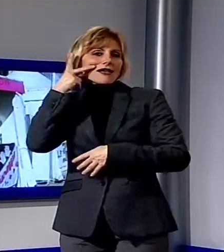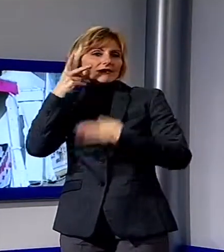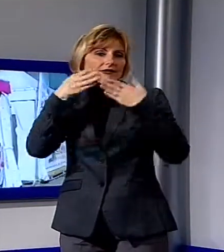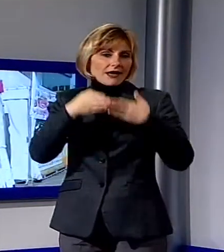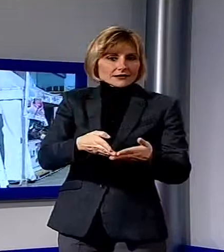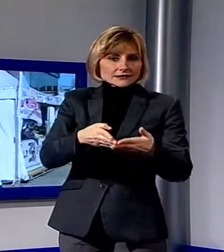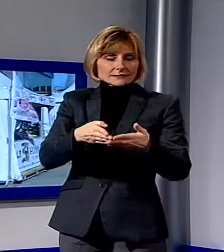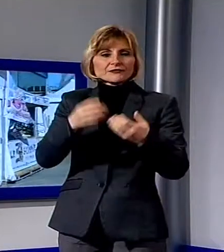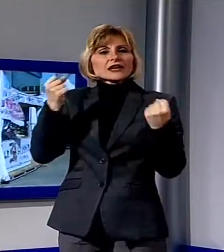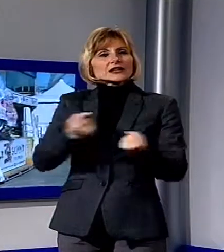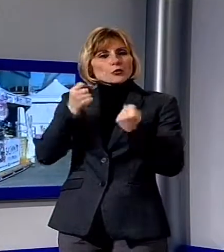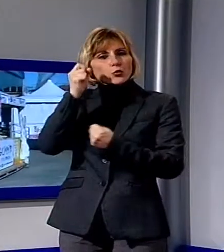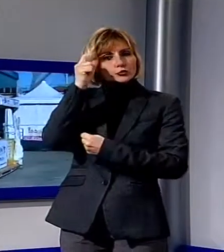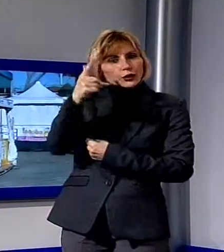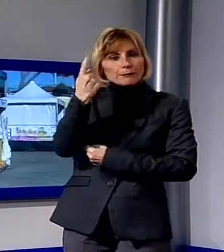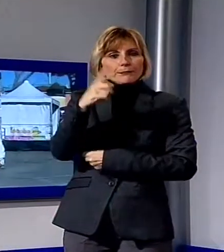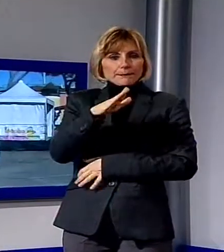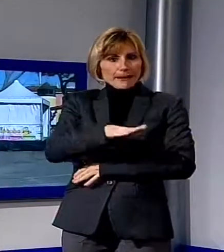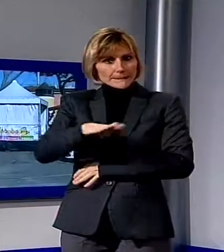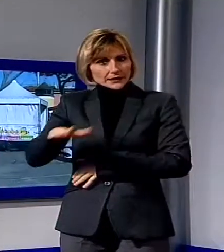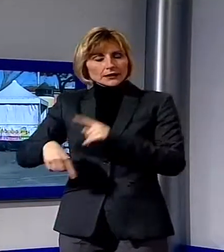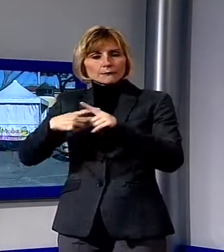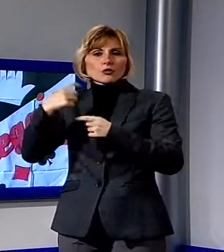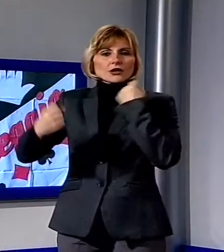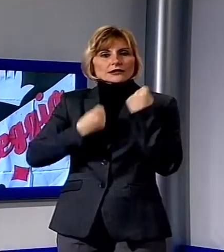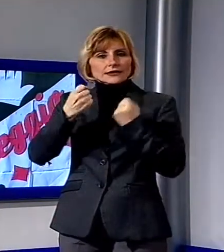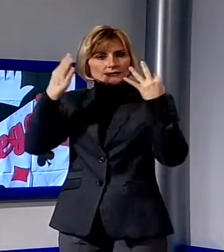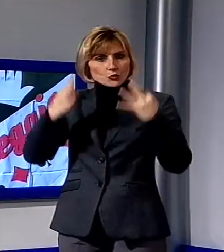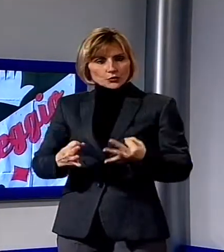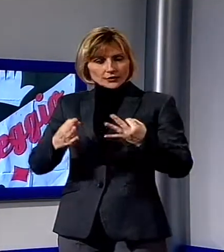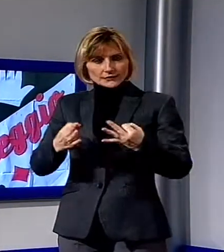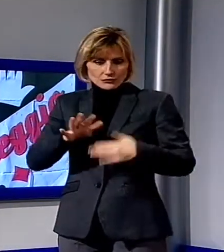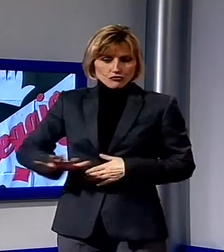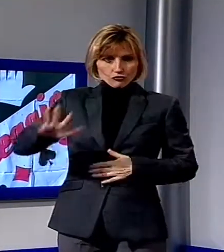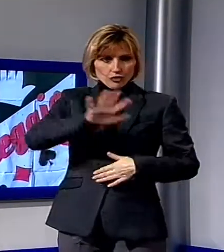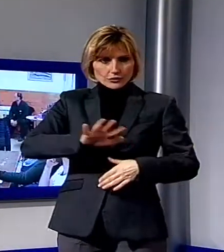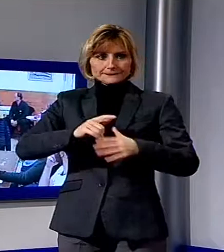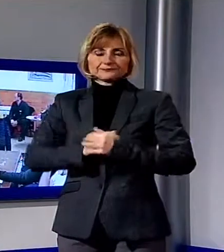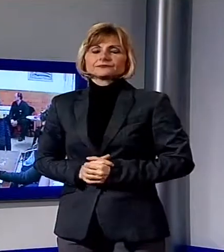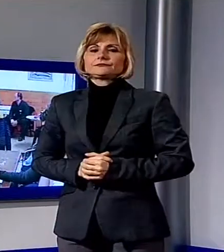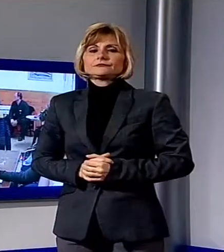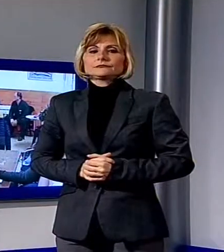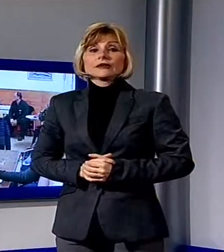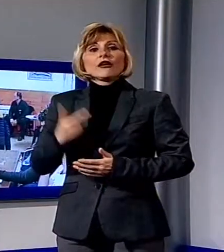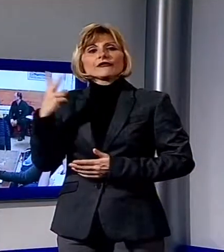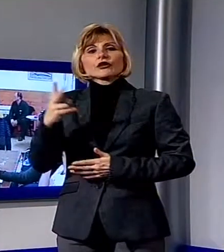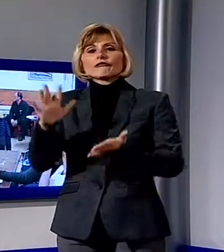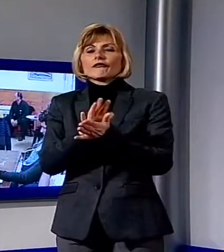rivolte sia per i bambini e iniziative sulla sicurezza delle rioni. Una festa che appartiene ai Viareggini, ma anche ai molti